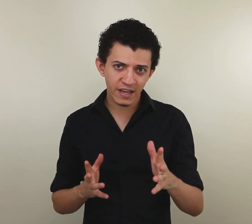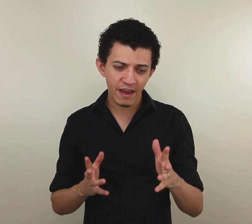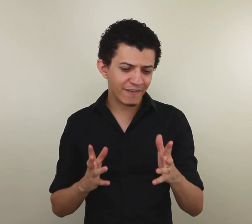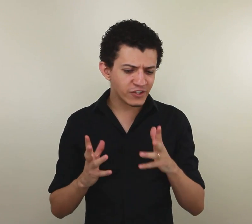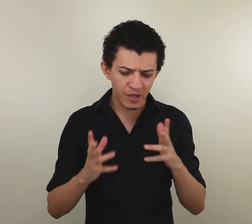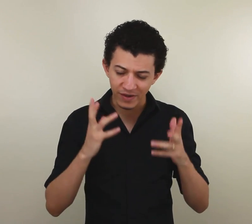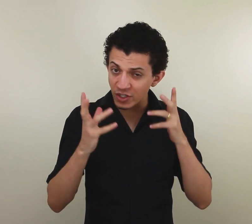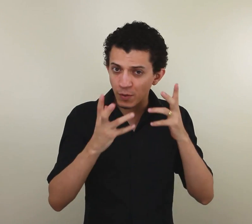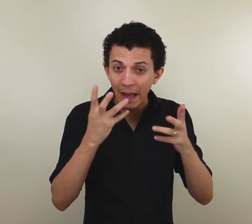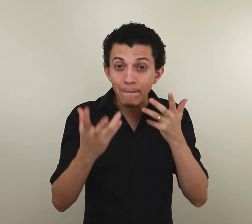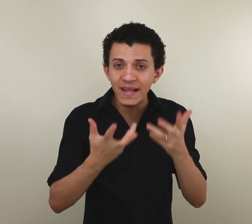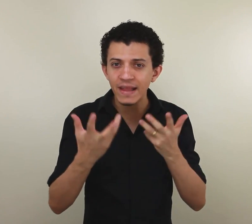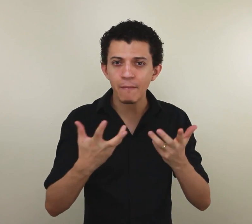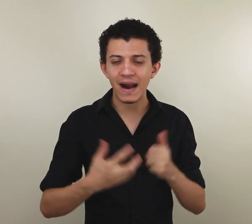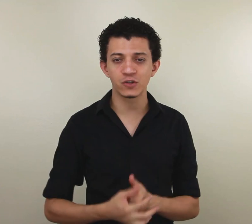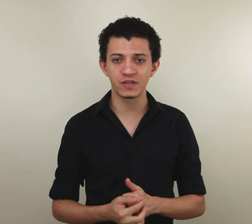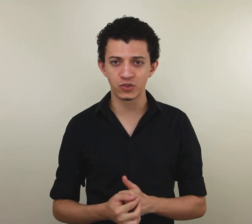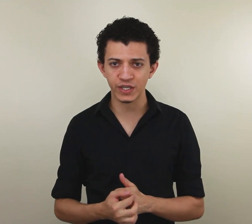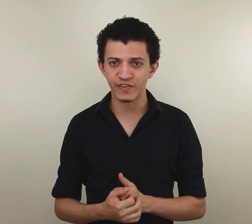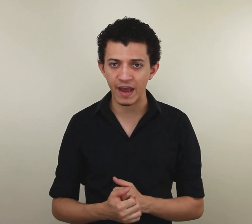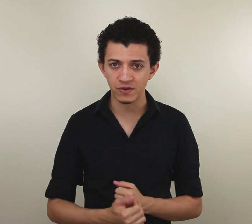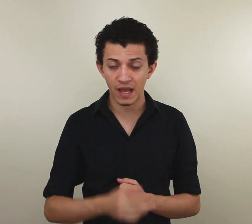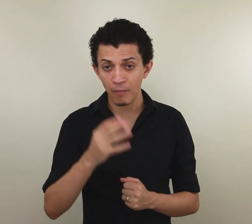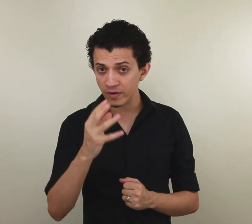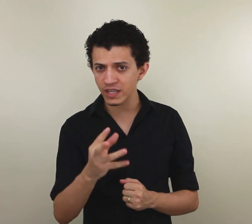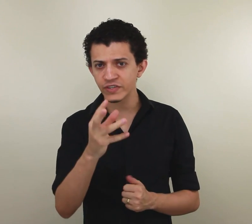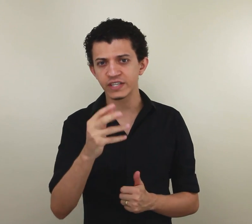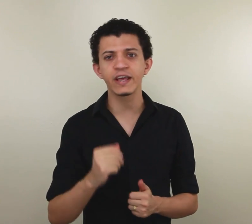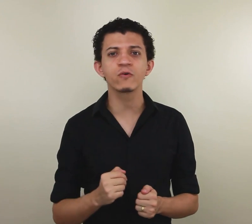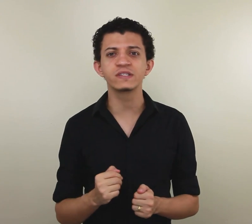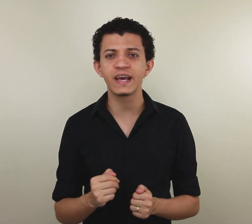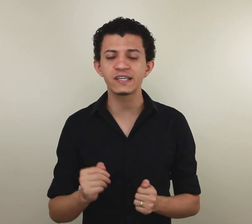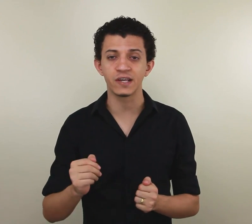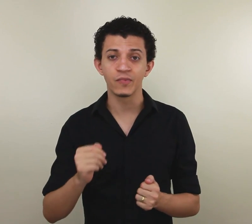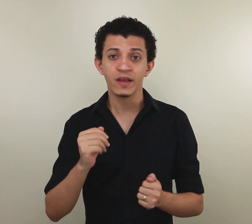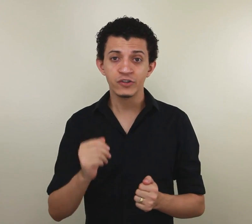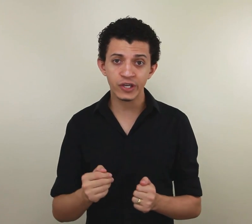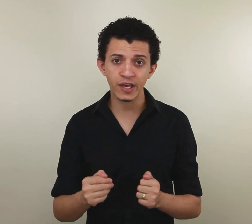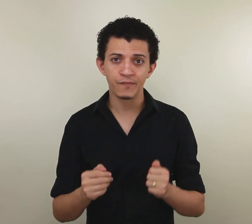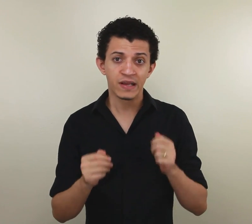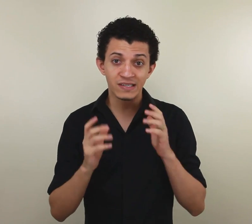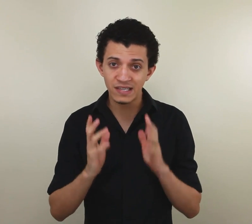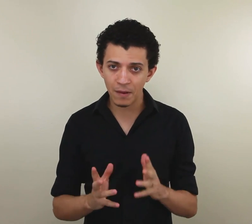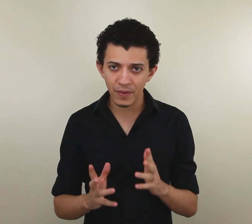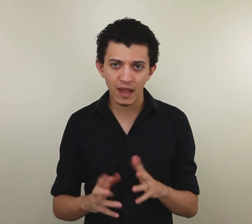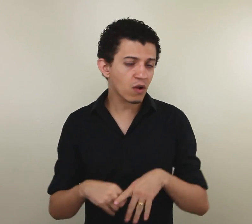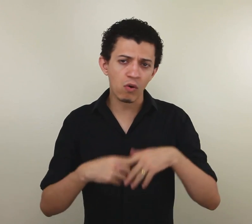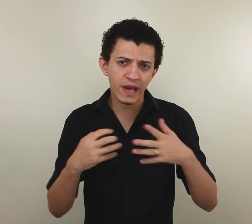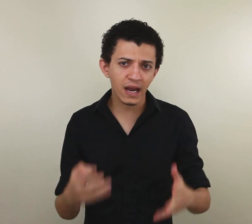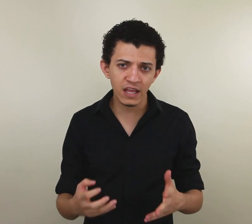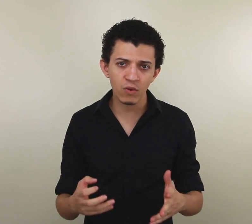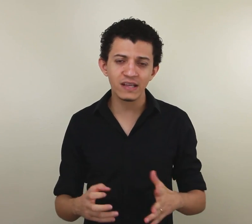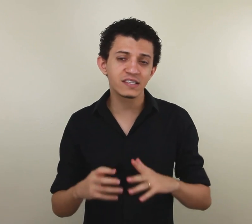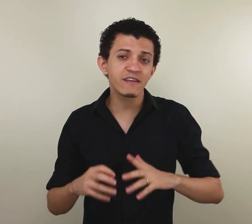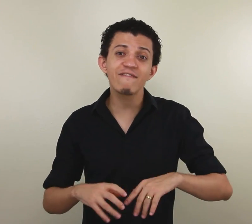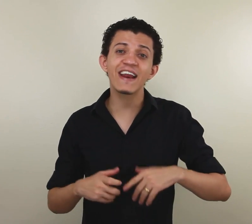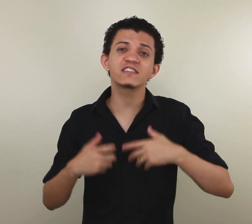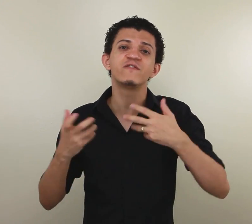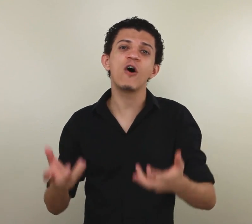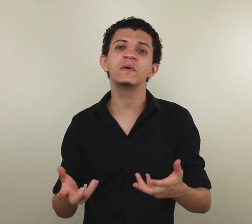refletir, para a gente poder aprender mais sobre esses dois verbos, é importante que você tenha consciência de que sempre, em qualquer língua, existem várias formas